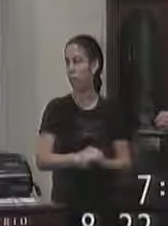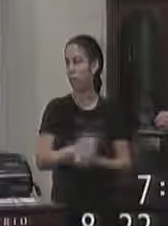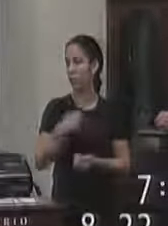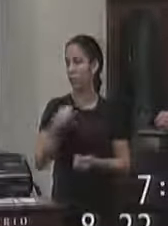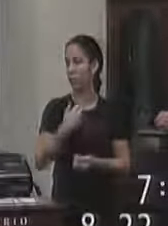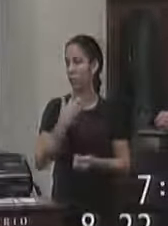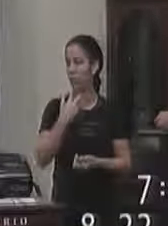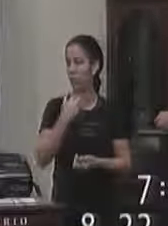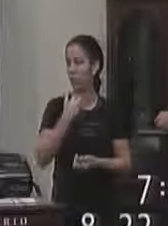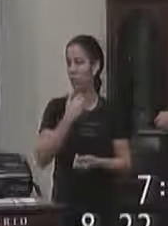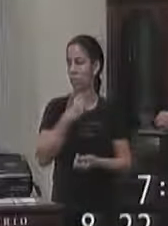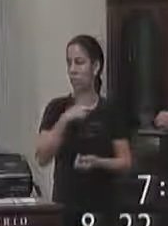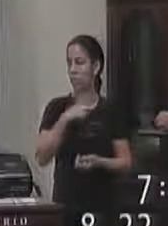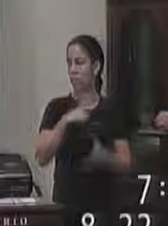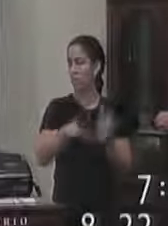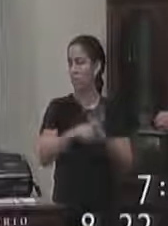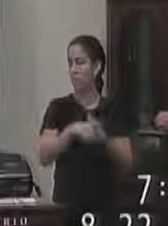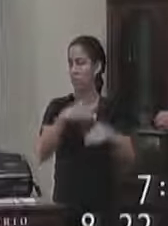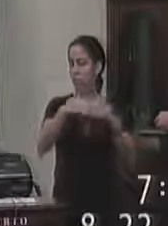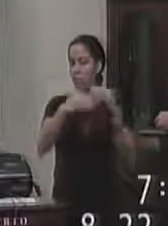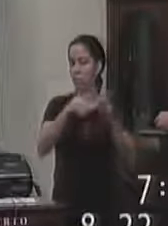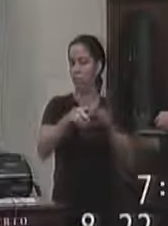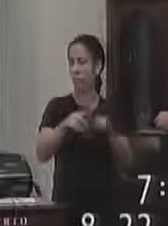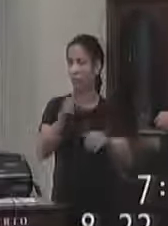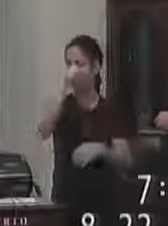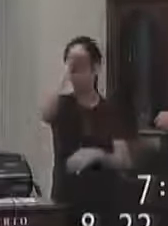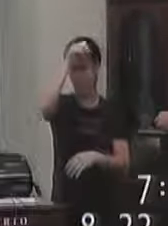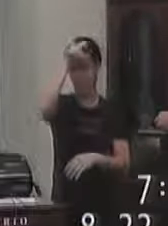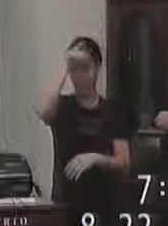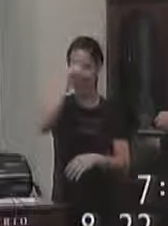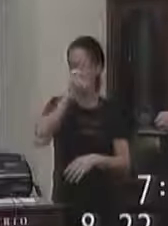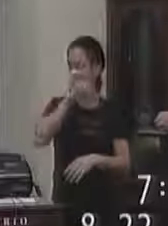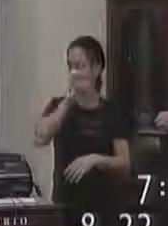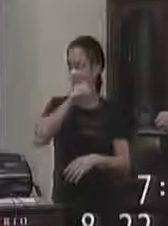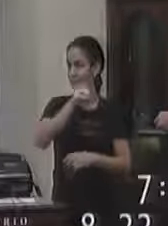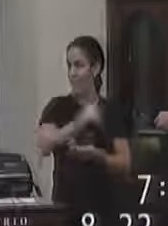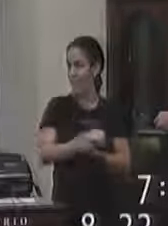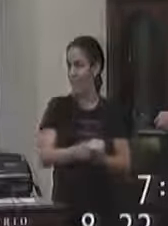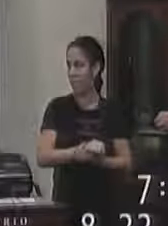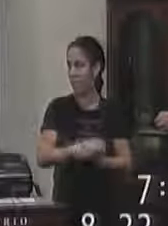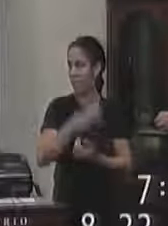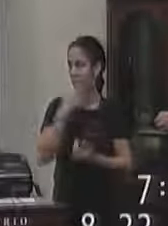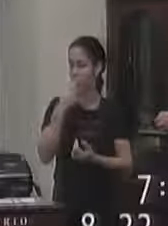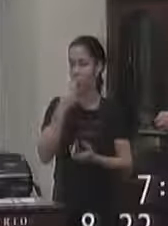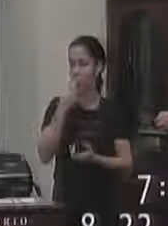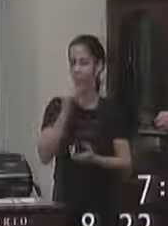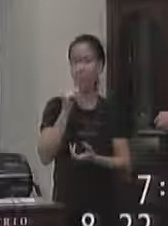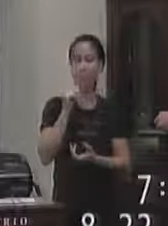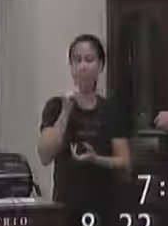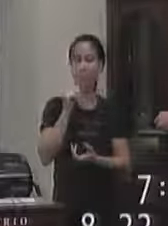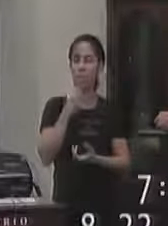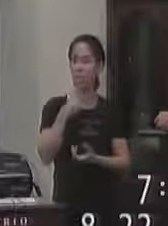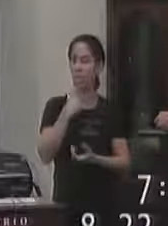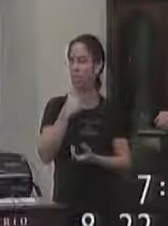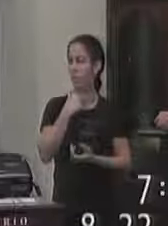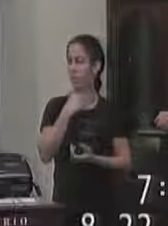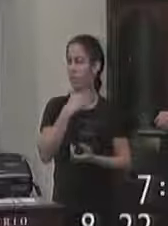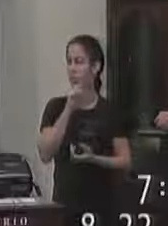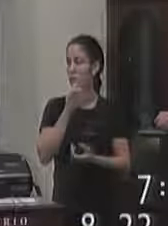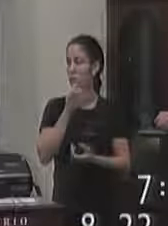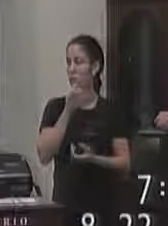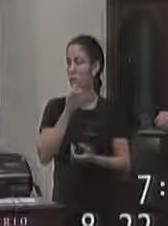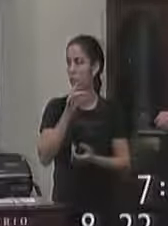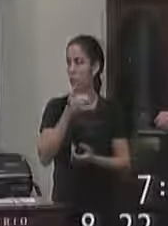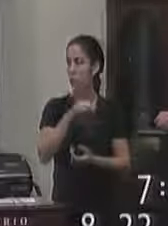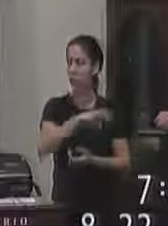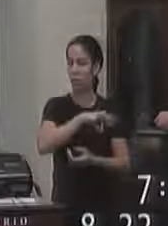gente não pode eu tenho uma lei aqui que tramitou que o prefeito acho que vetou que trata justamente disso você não pode só por exemplo